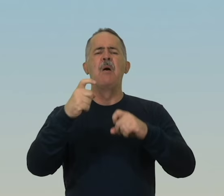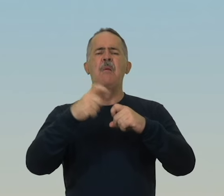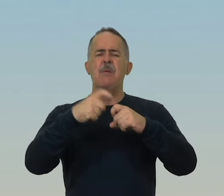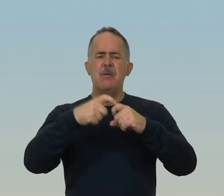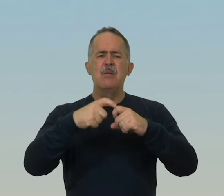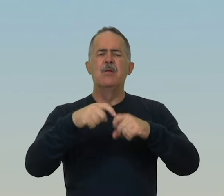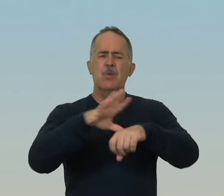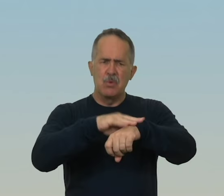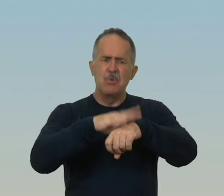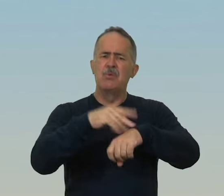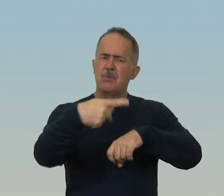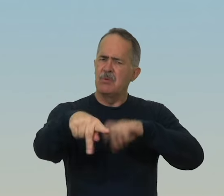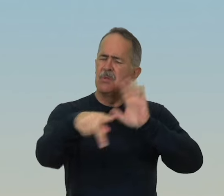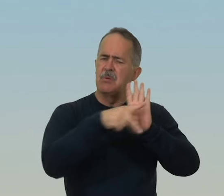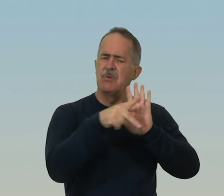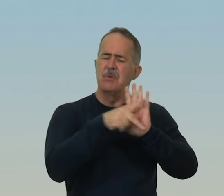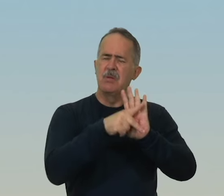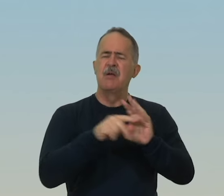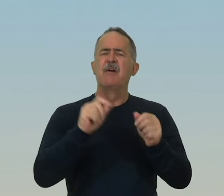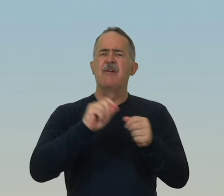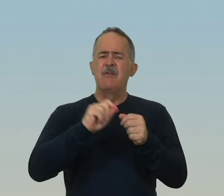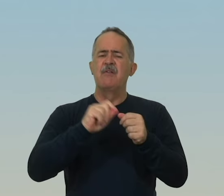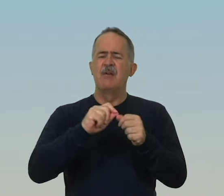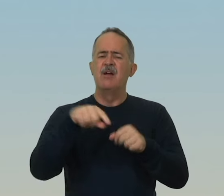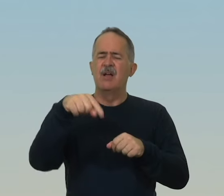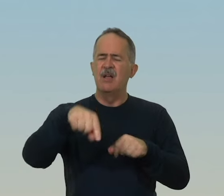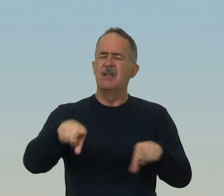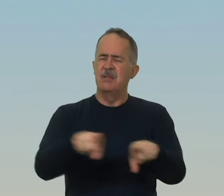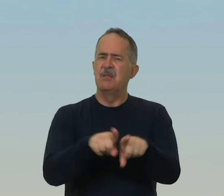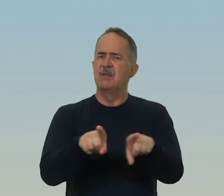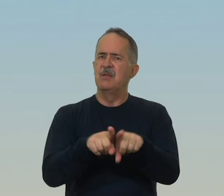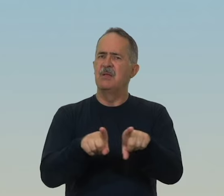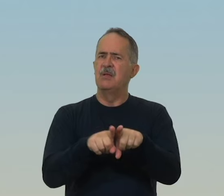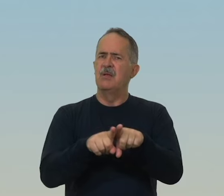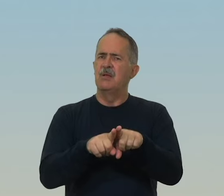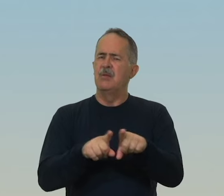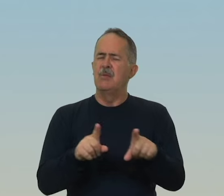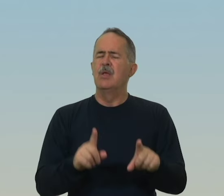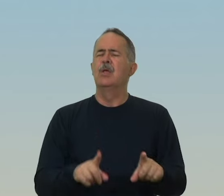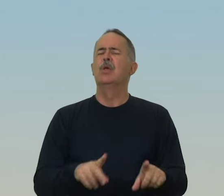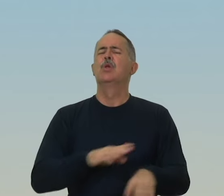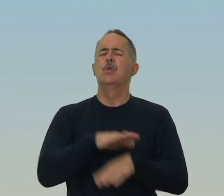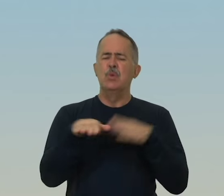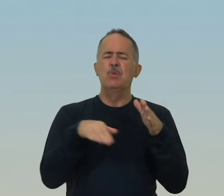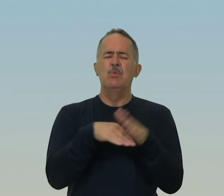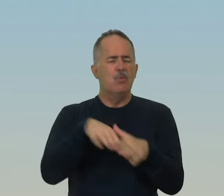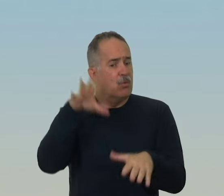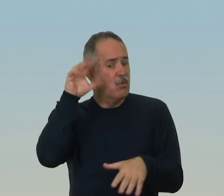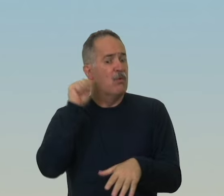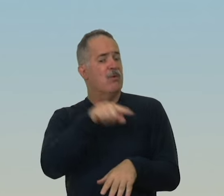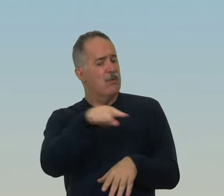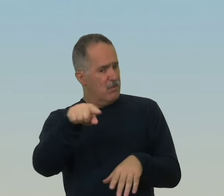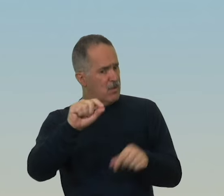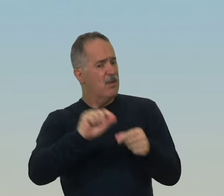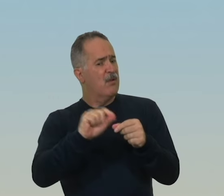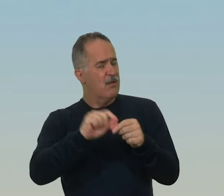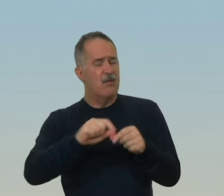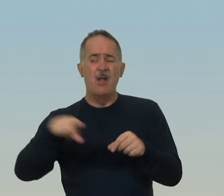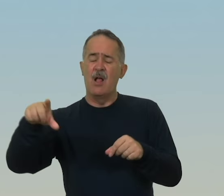mesmo Faze também aqui em tua terra Tudo o que ouvimos dizer que fizestes